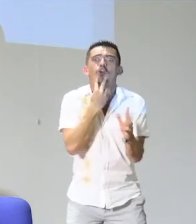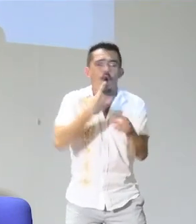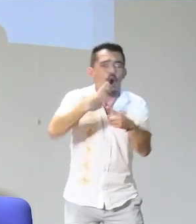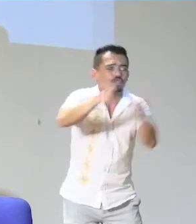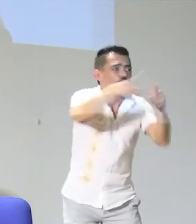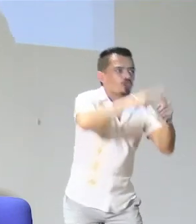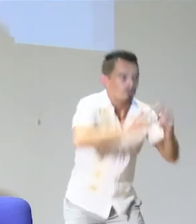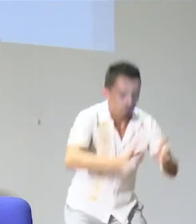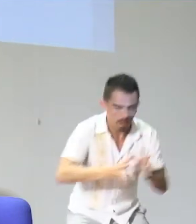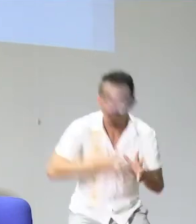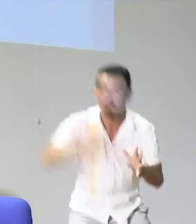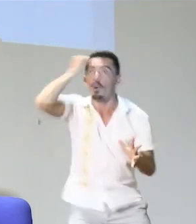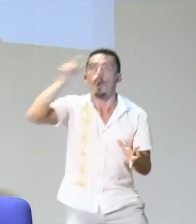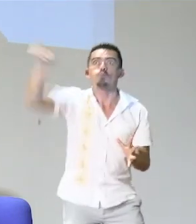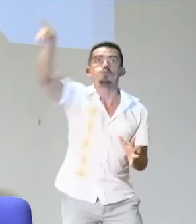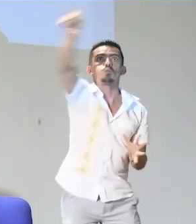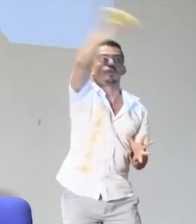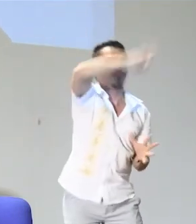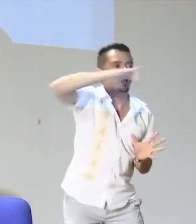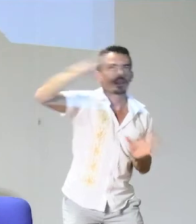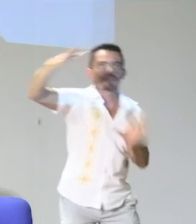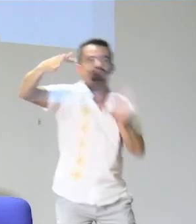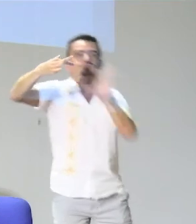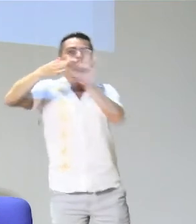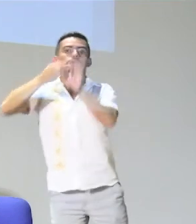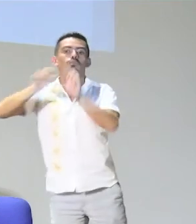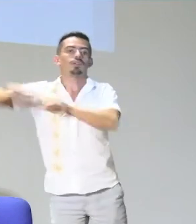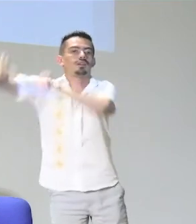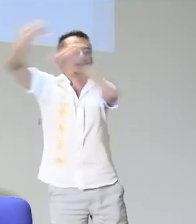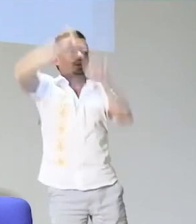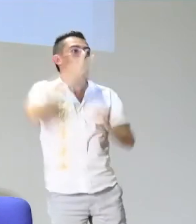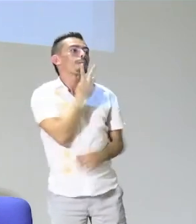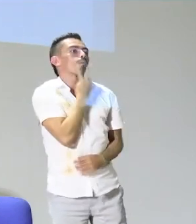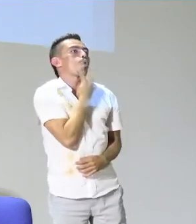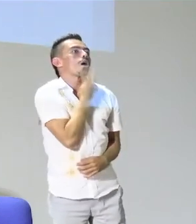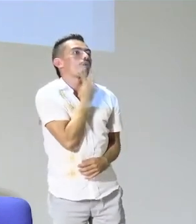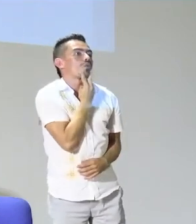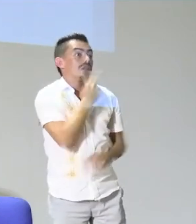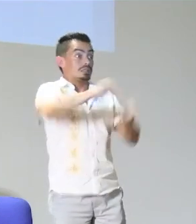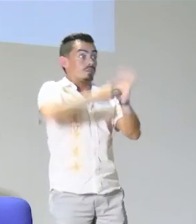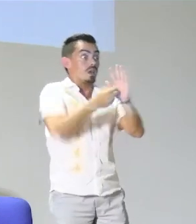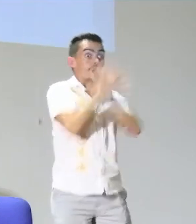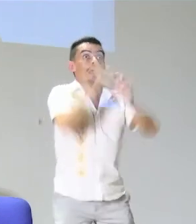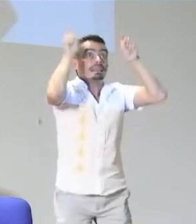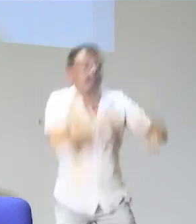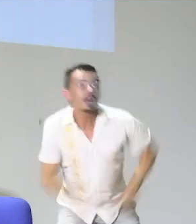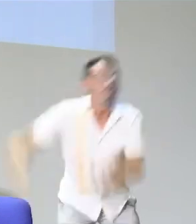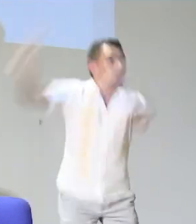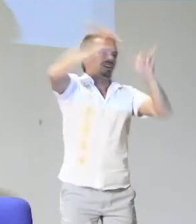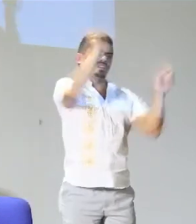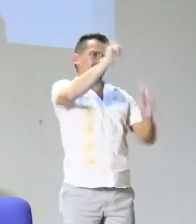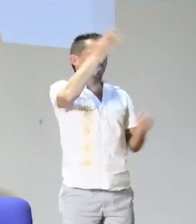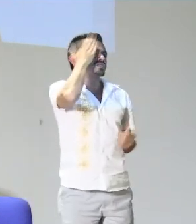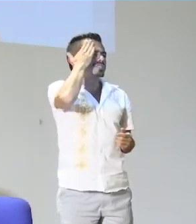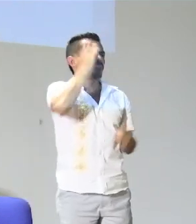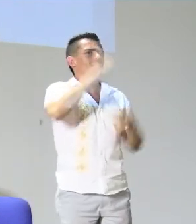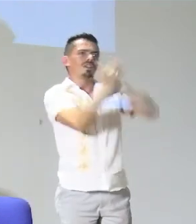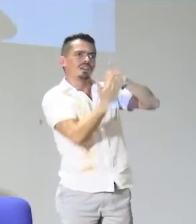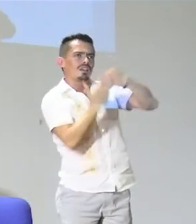Ahora bien, también estamos hablando de producciones, ¿sí? En diferente lengua. Sí, por ejemplo, es importante